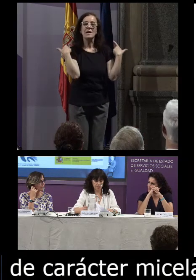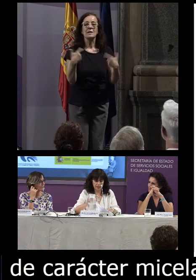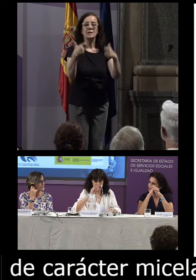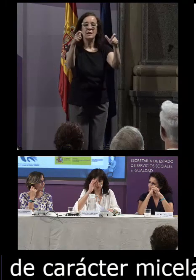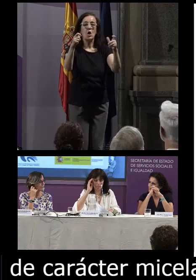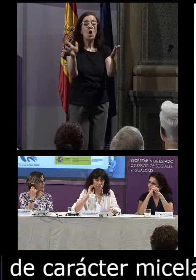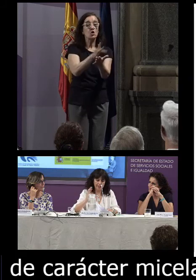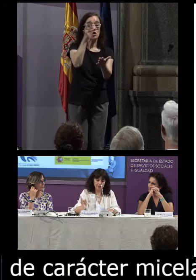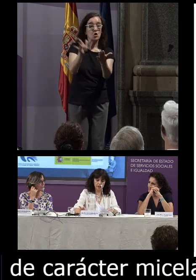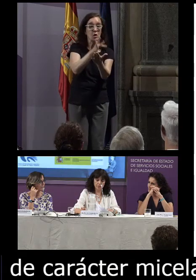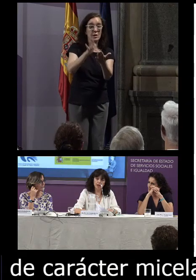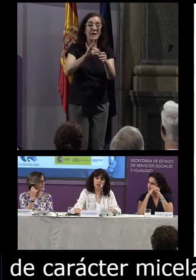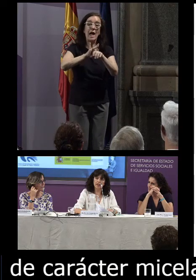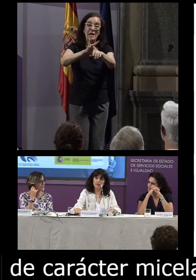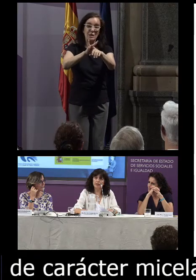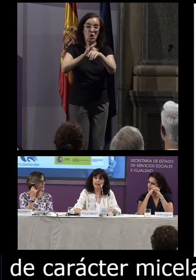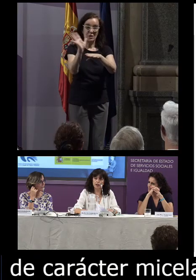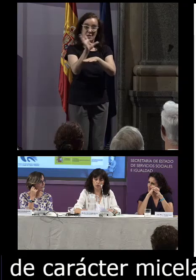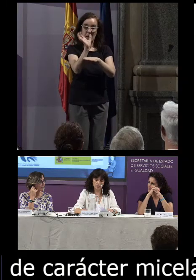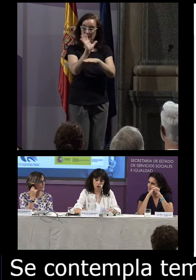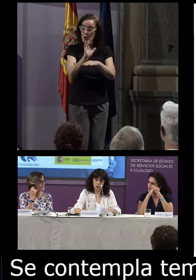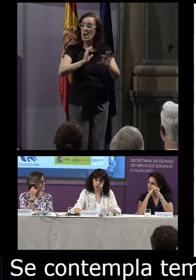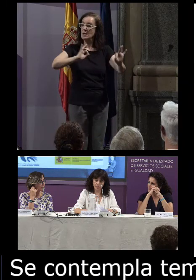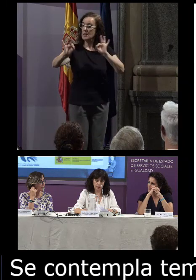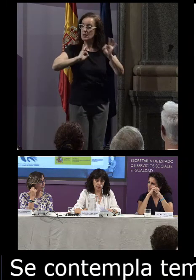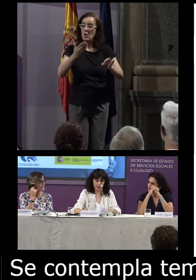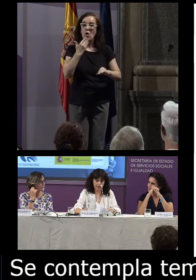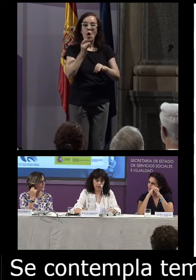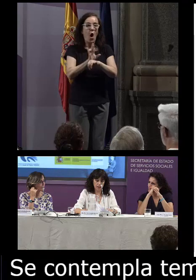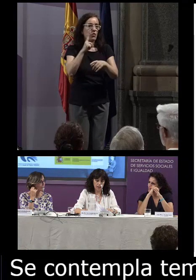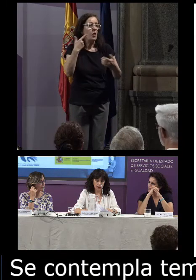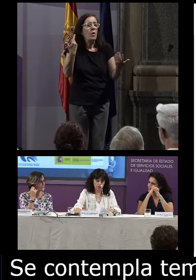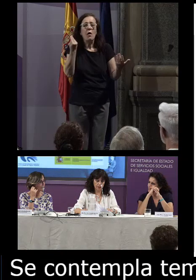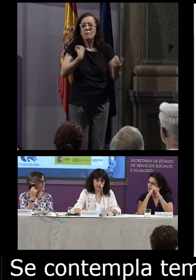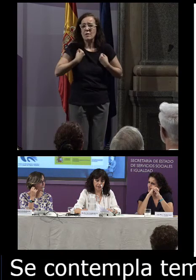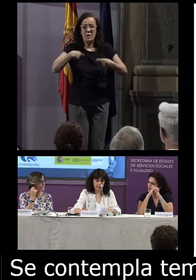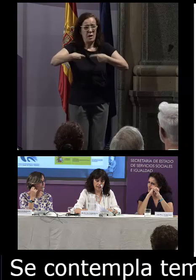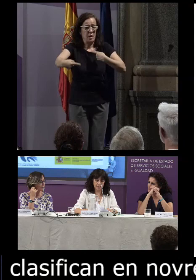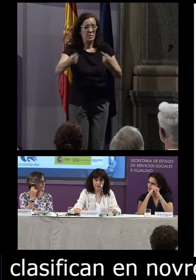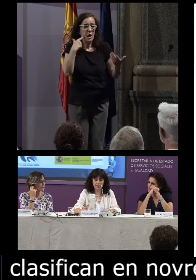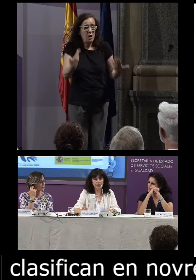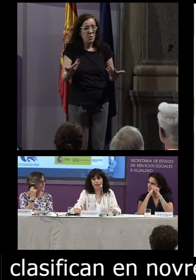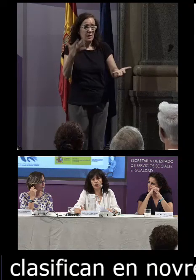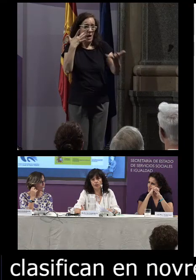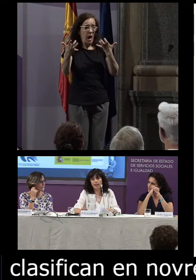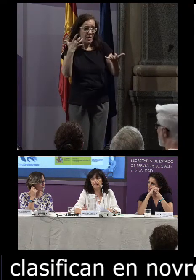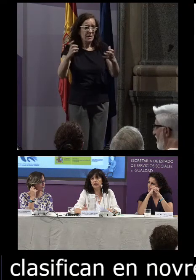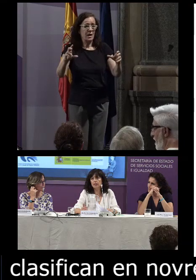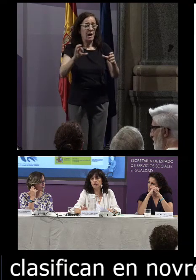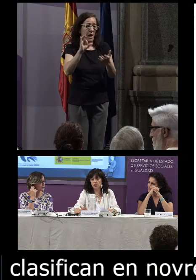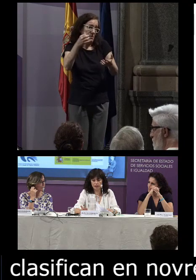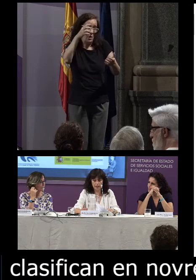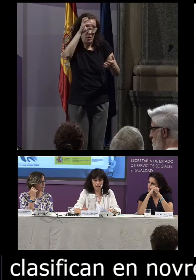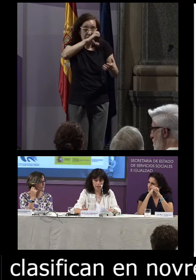en novelas guiones de películas teatro ocio y vida cotidiana actualidad artes ciencias sociales